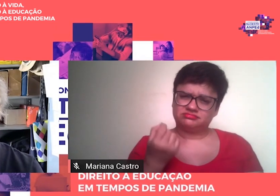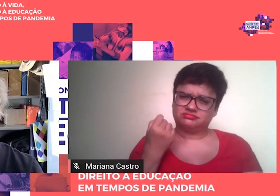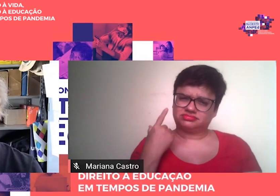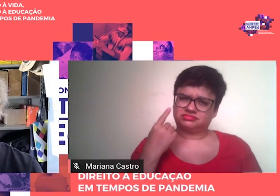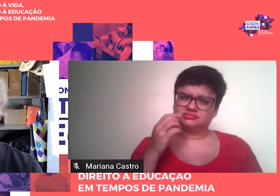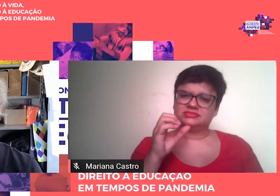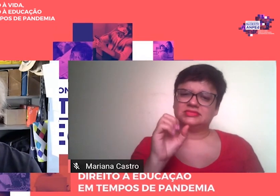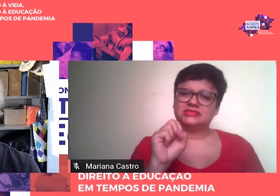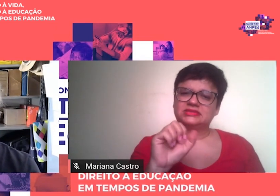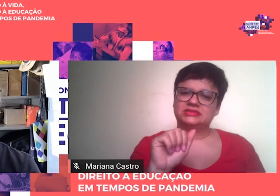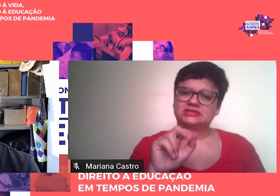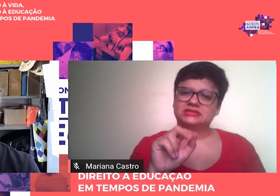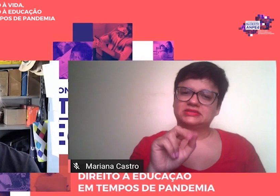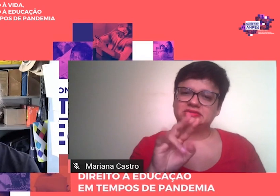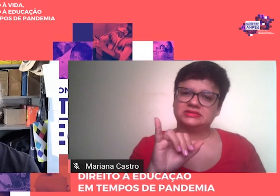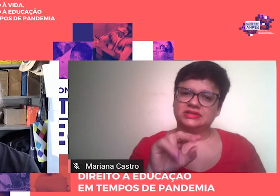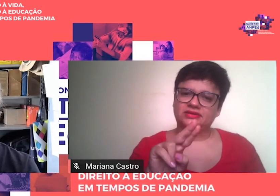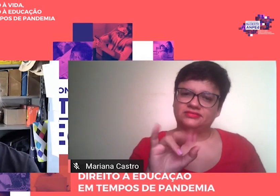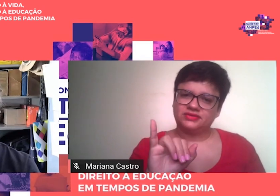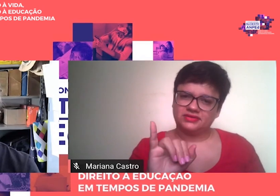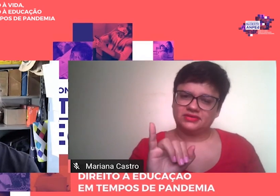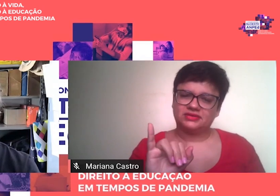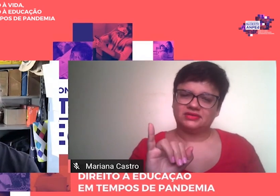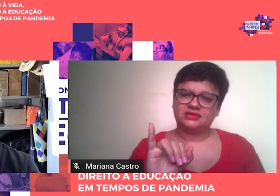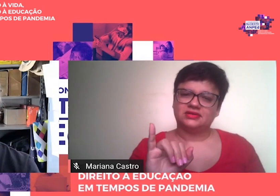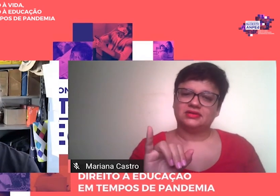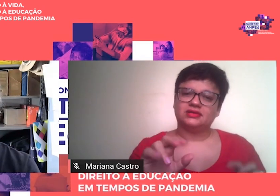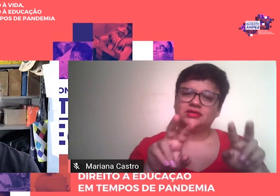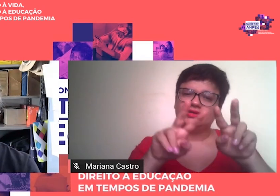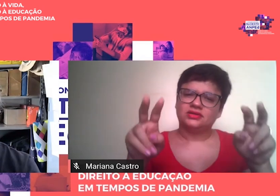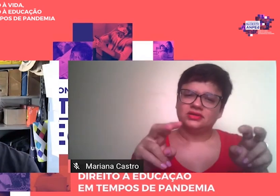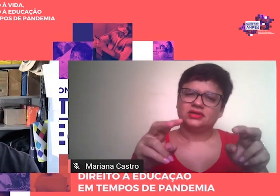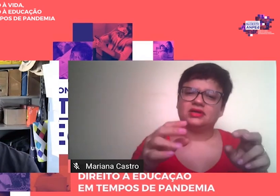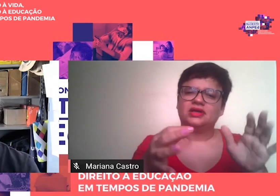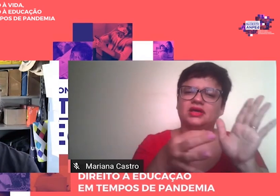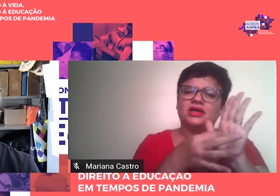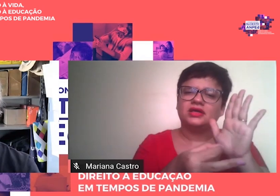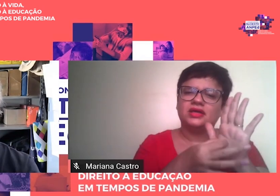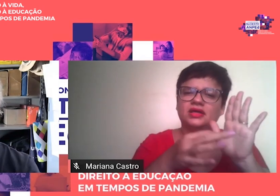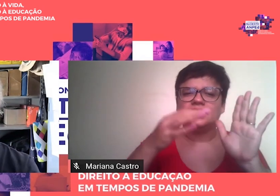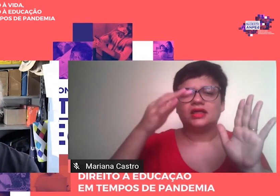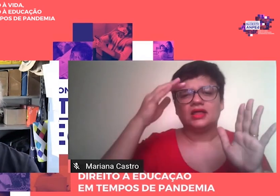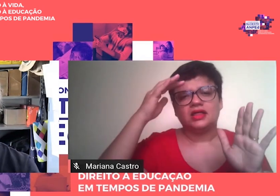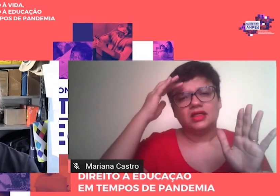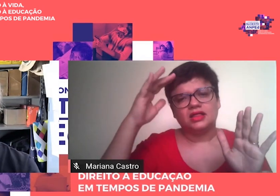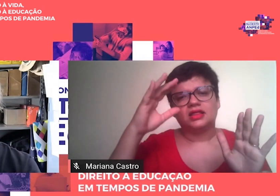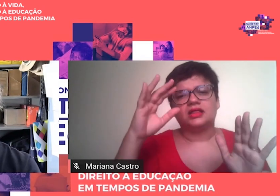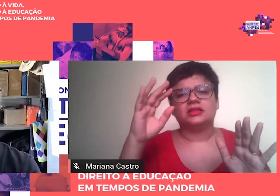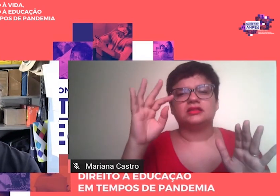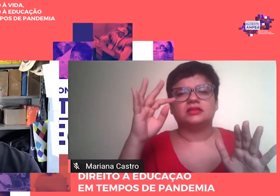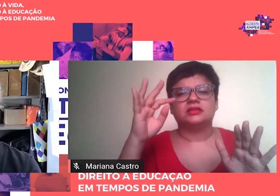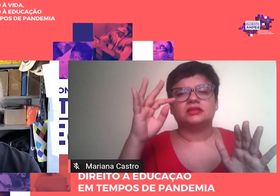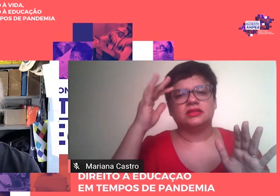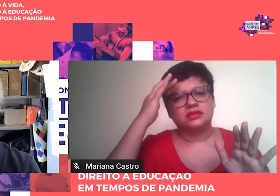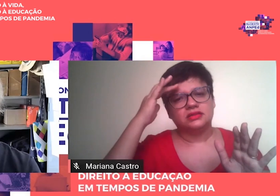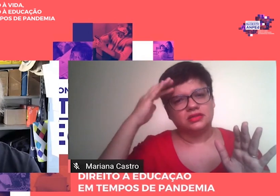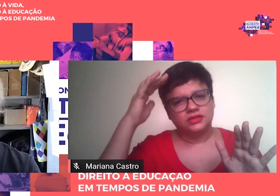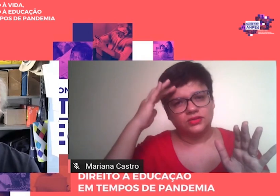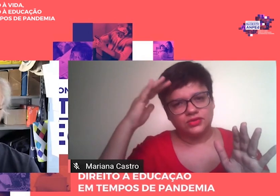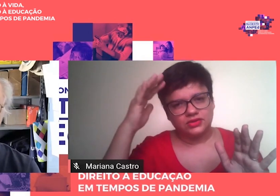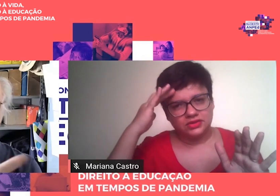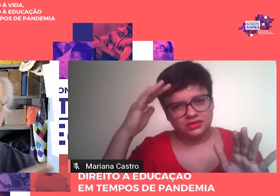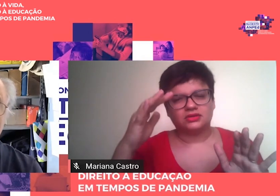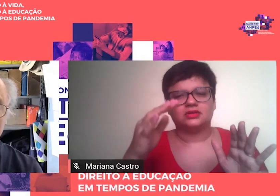a categoria teorias crítico-reprodutivas oriunda de escola e democracia, rebaixada